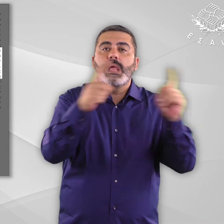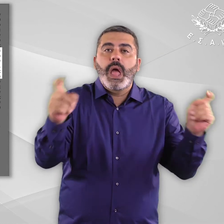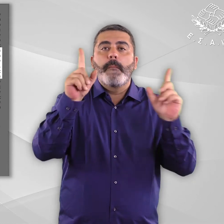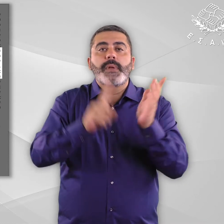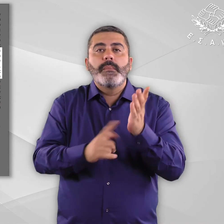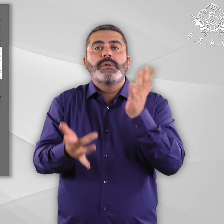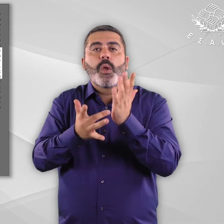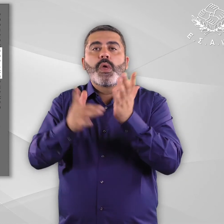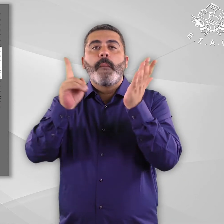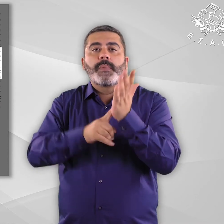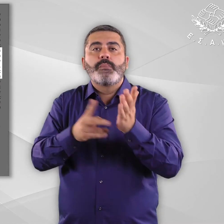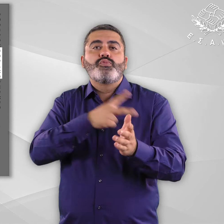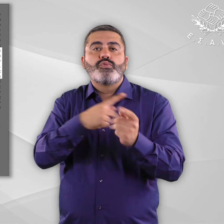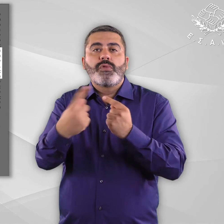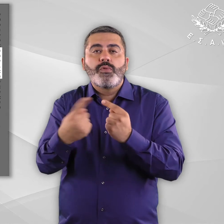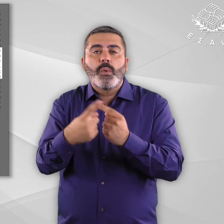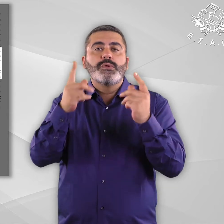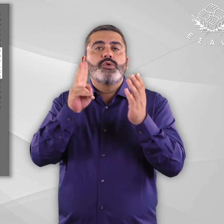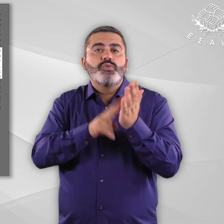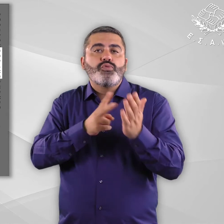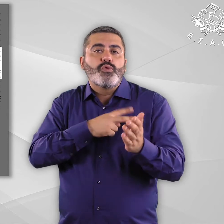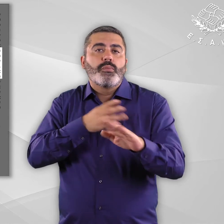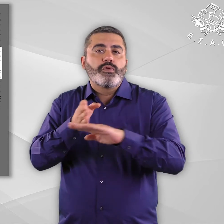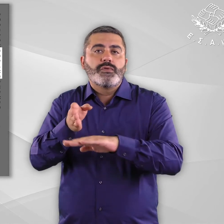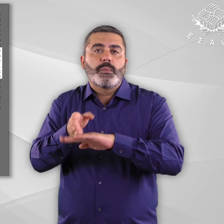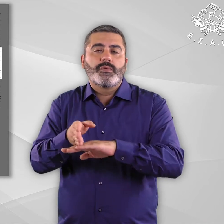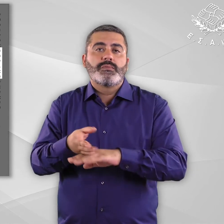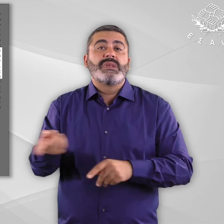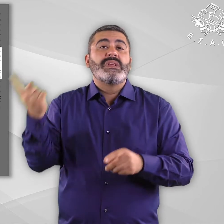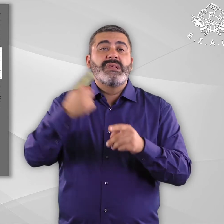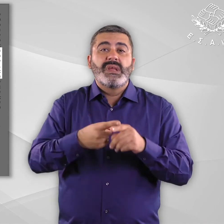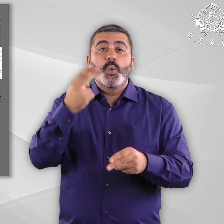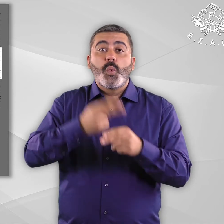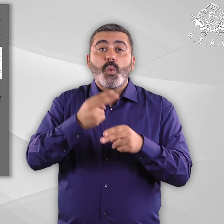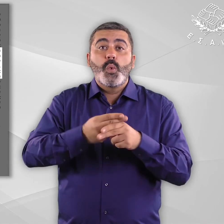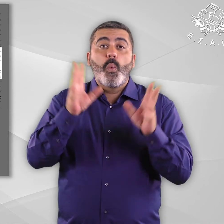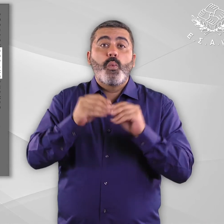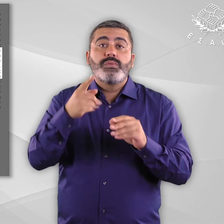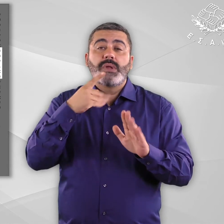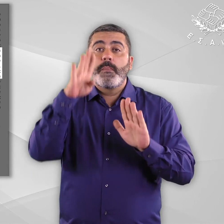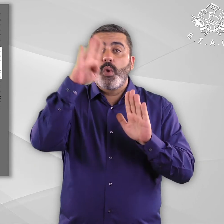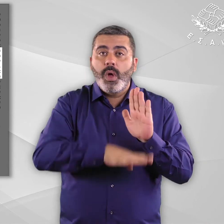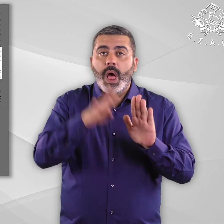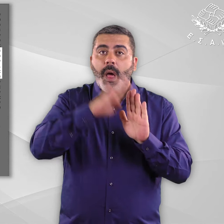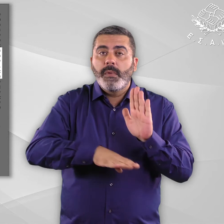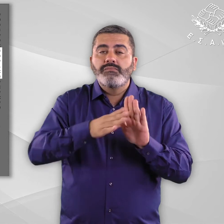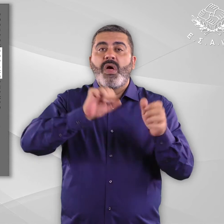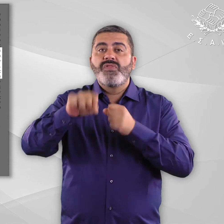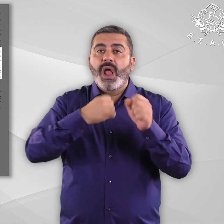εμποδιζόμενων ατόμων, ούτε τη σπουδαιότητα της εγκατάστασης εφαρμογών και της υλοποίησης δράσεων που θα διευκόλυναν την περιήγηση